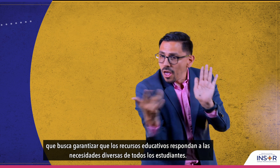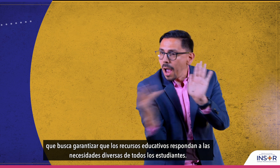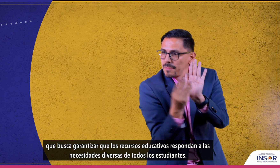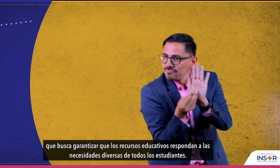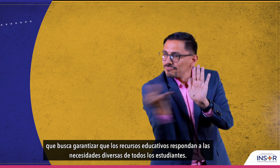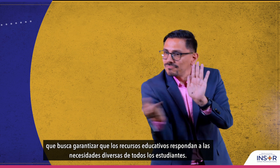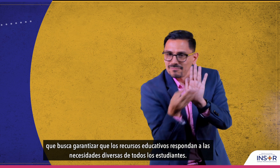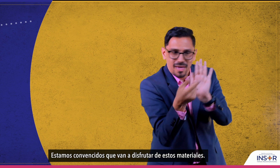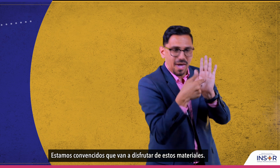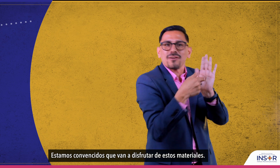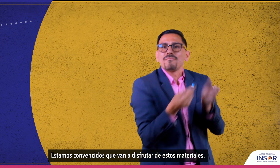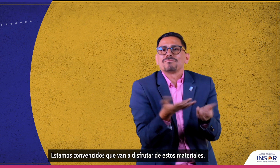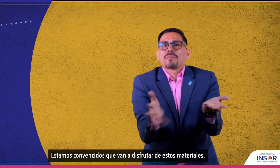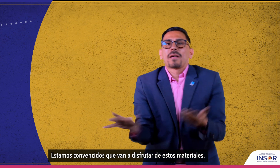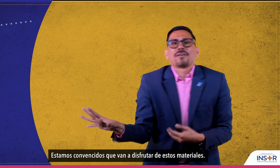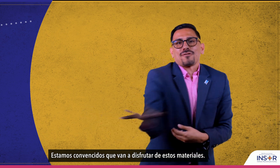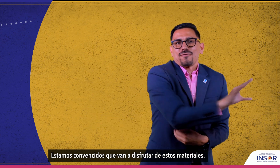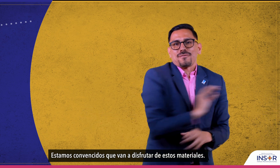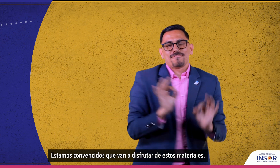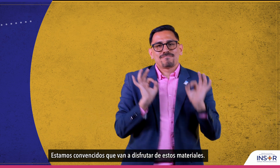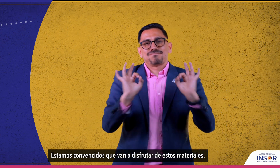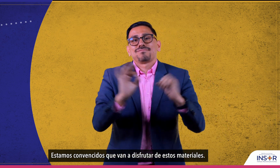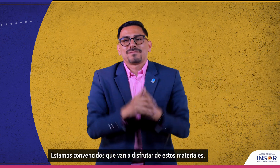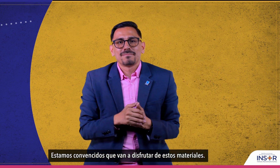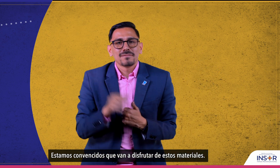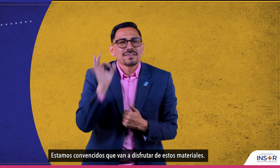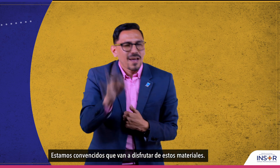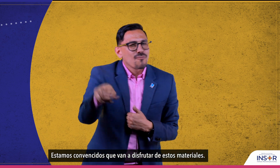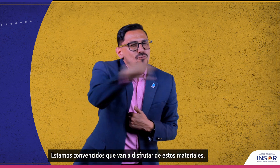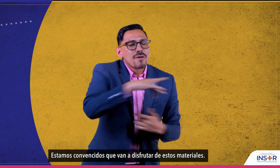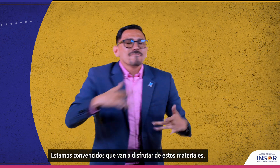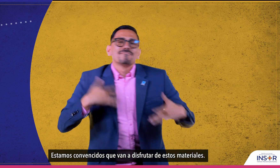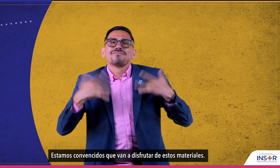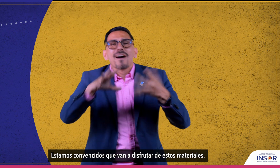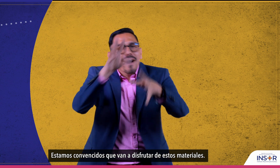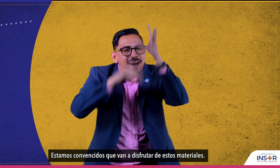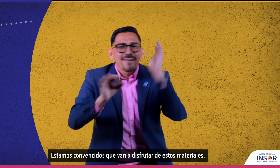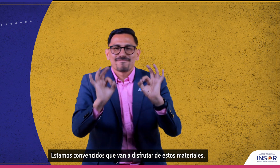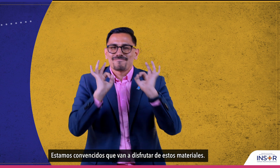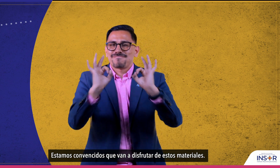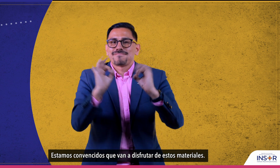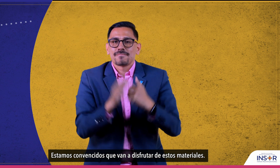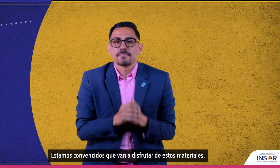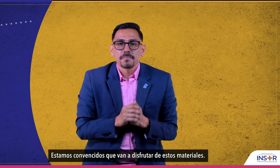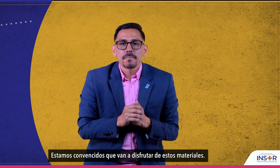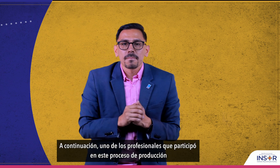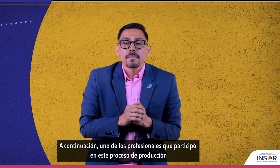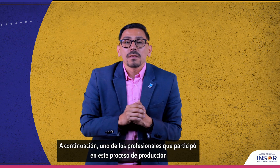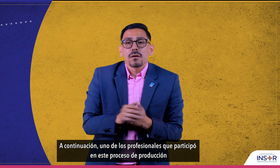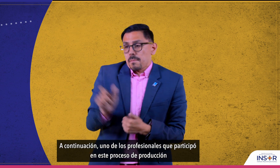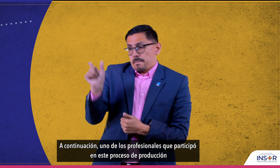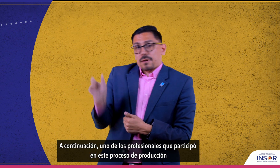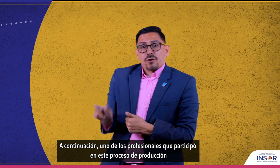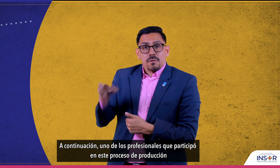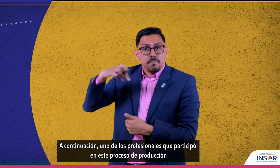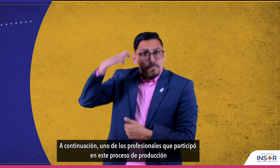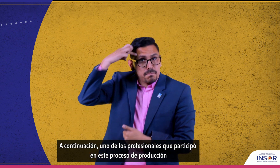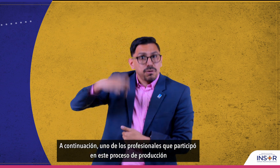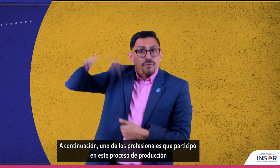estudiantes. Estamos convencidos que van a disfrutar de estos materiales. A continuación, uno de los